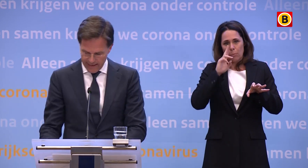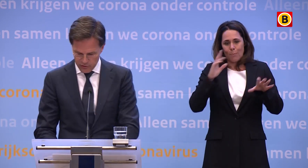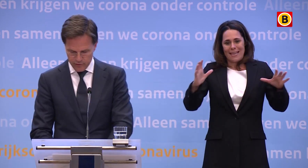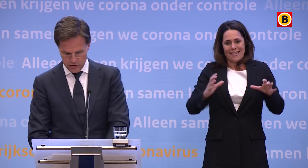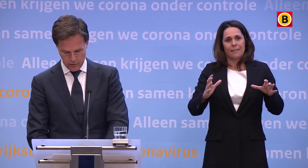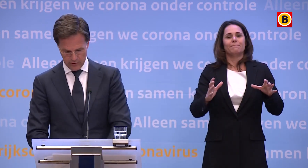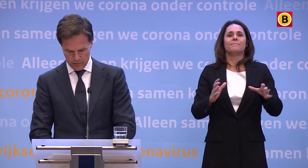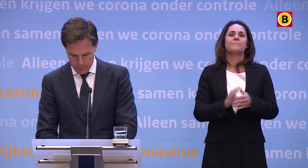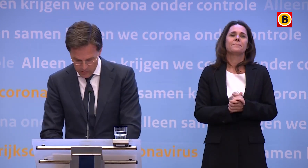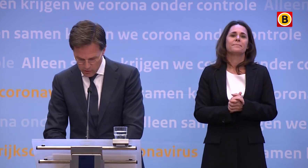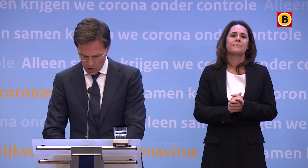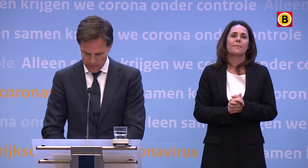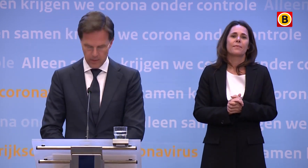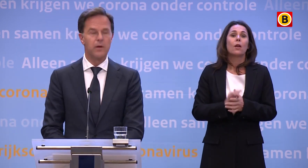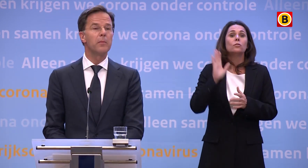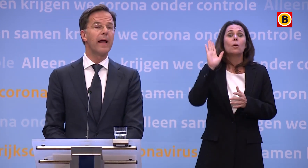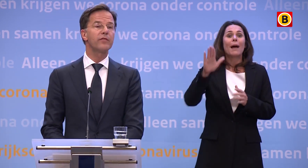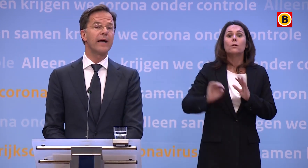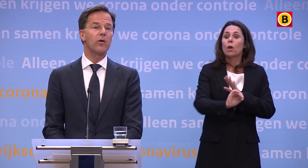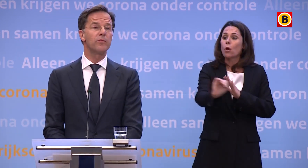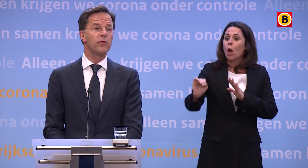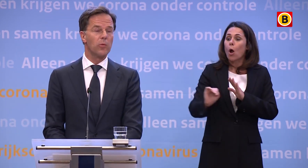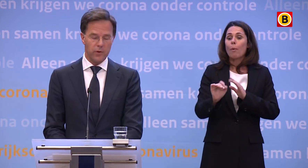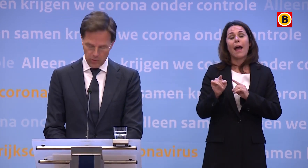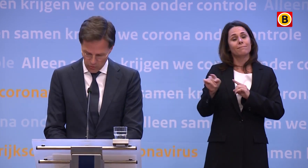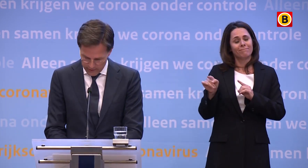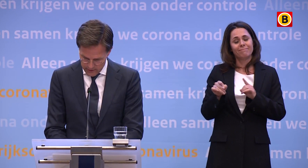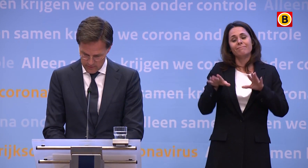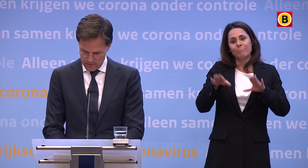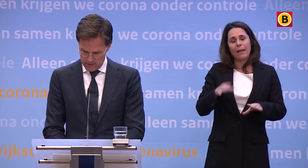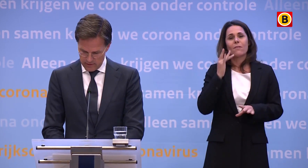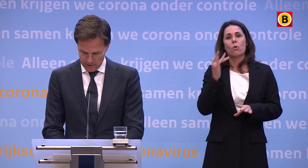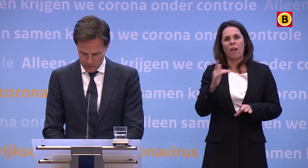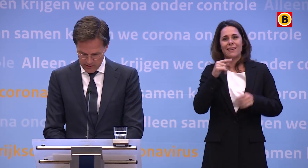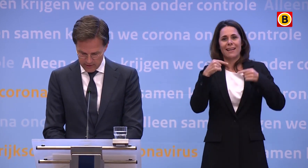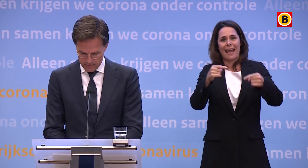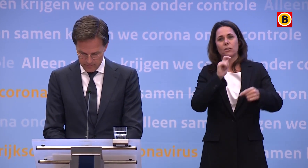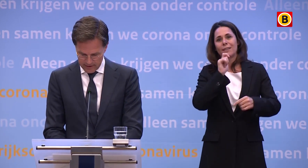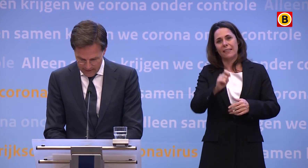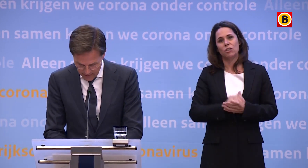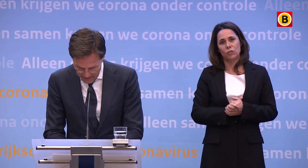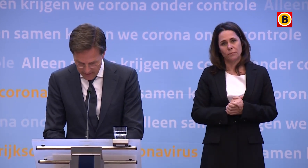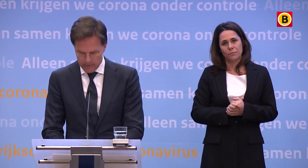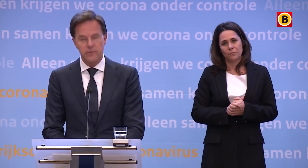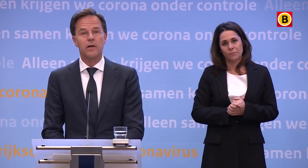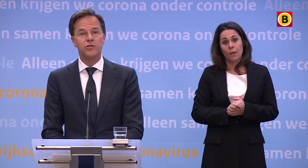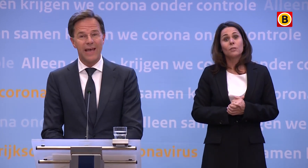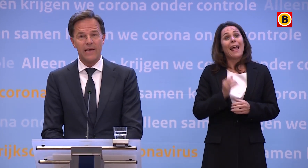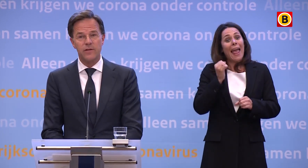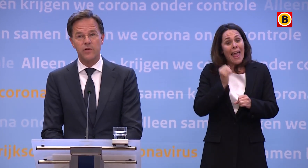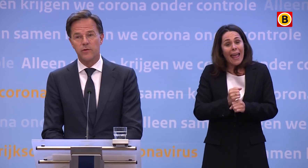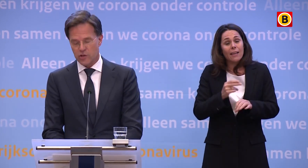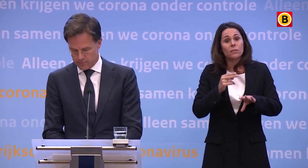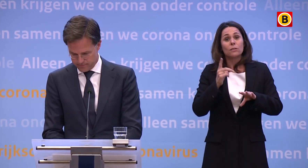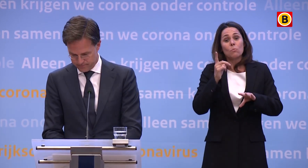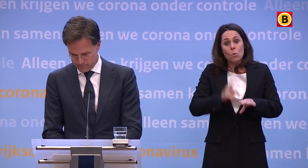De reisadviezen voor landen buiten Europa blijven daarom voorlopig oranje. Dat wil zeggen, ga er alleen heen als het